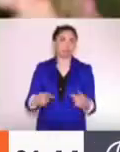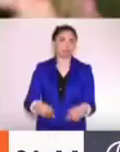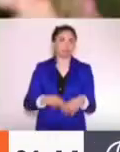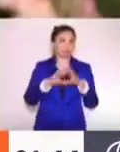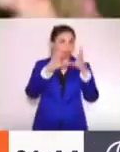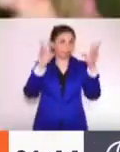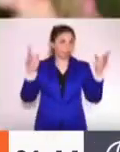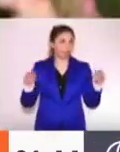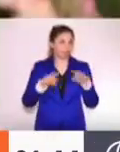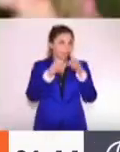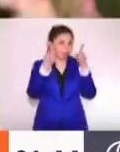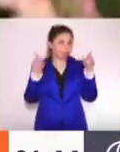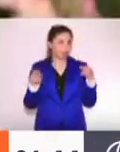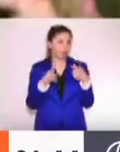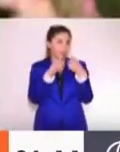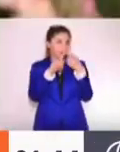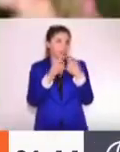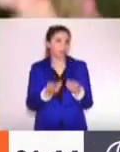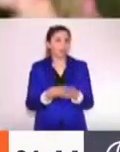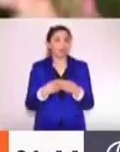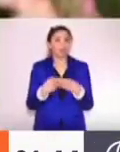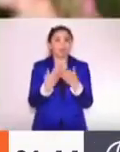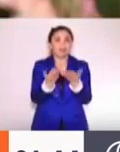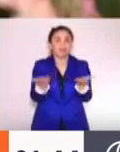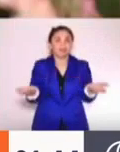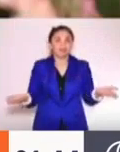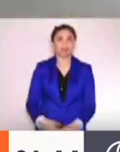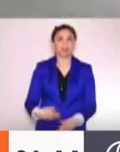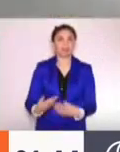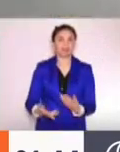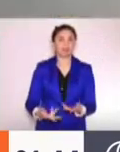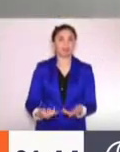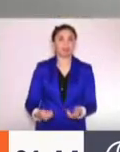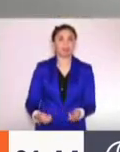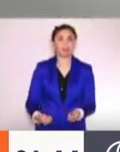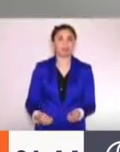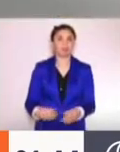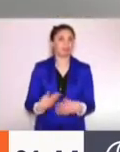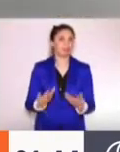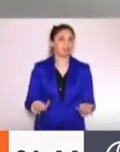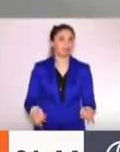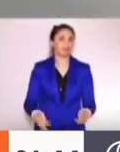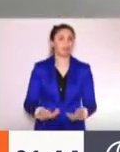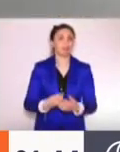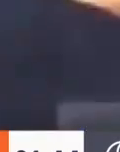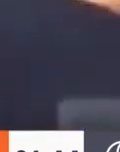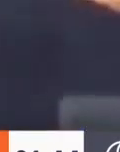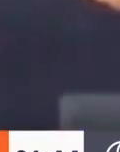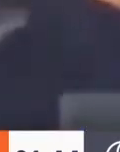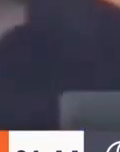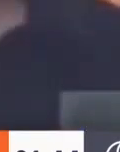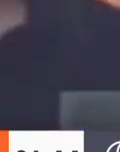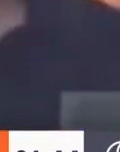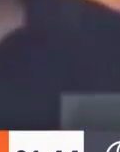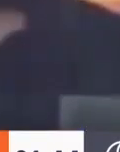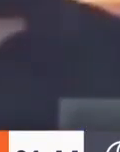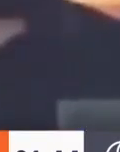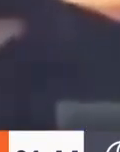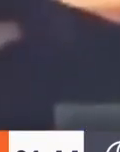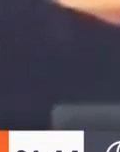que no servía y que se suma a otros casos como el del video de Ñuble Región o el del discurso de Nelson Mandela, donde el intérprete solo movía los